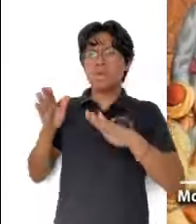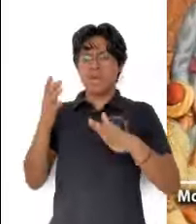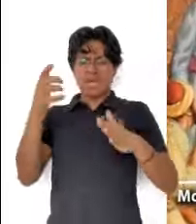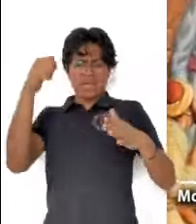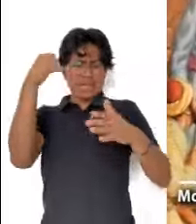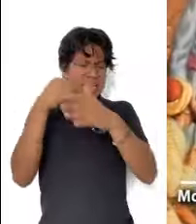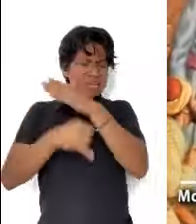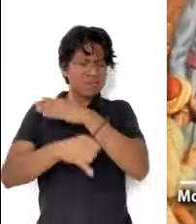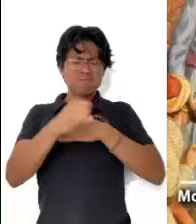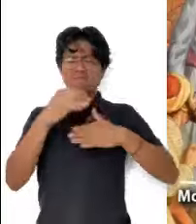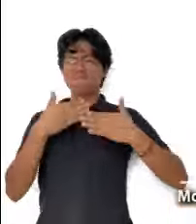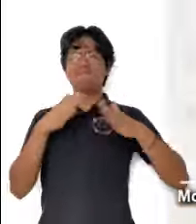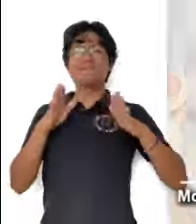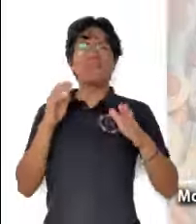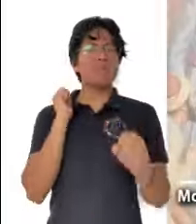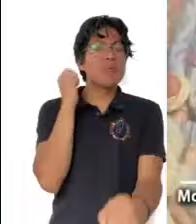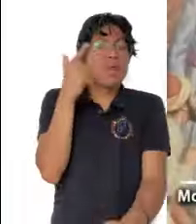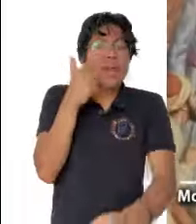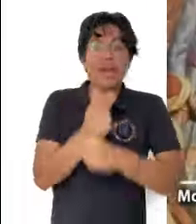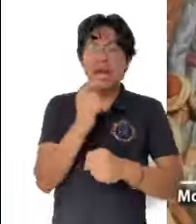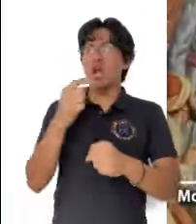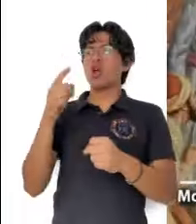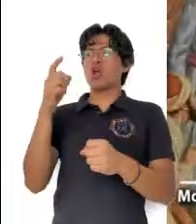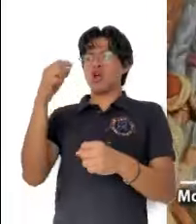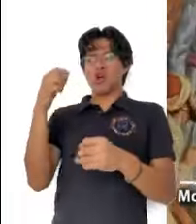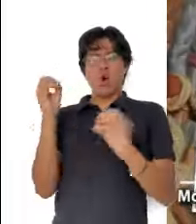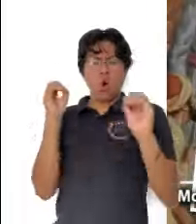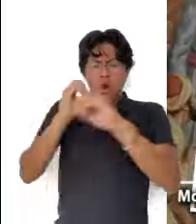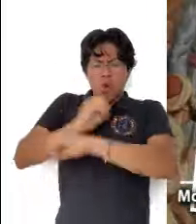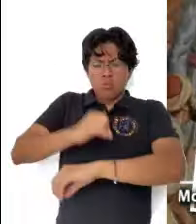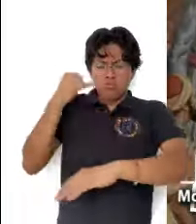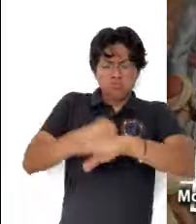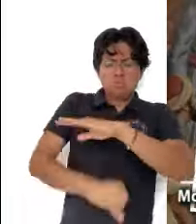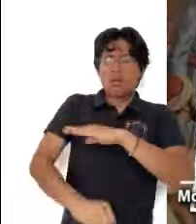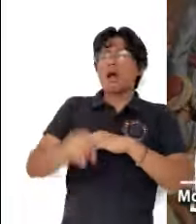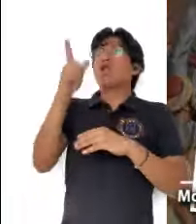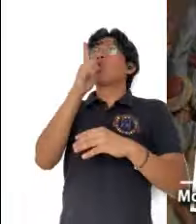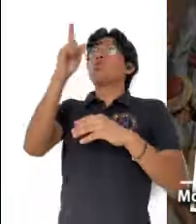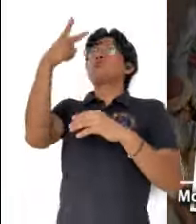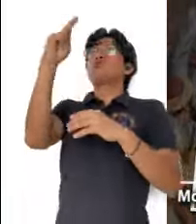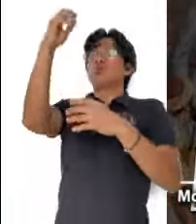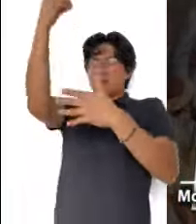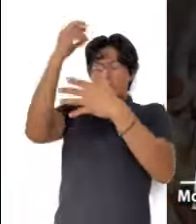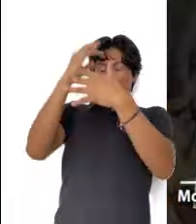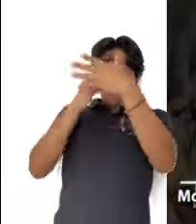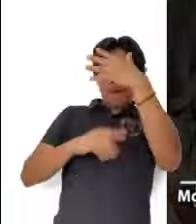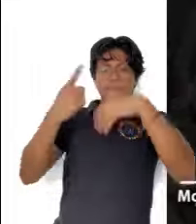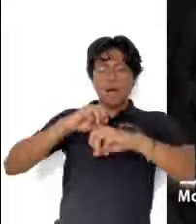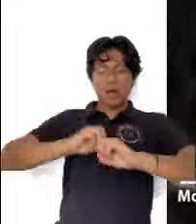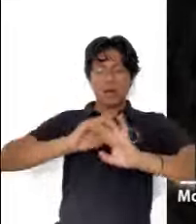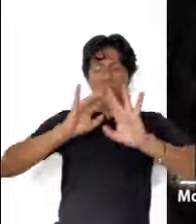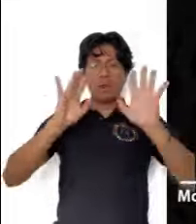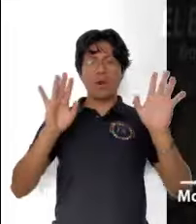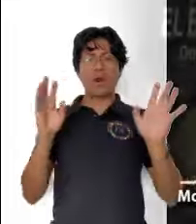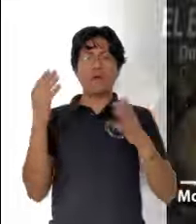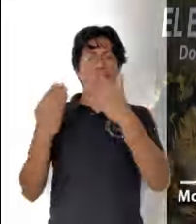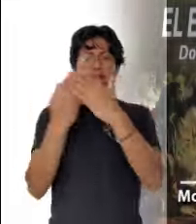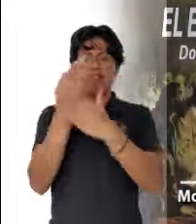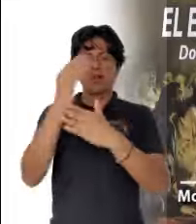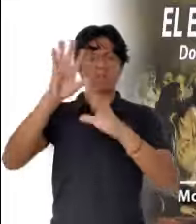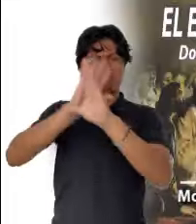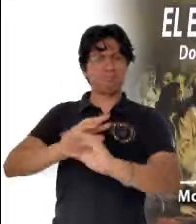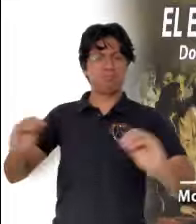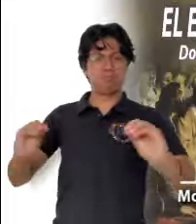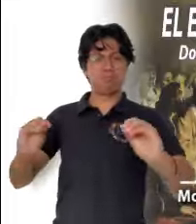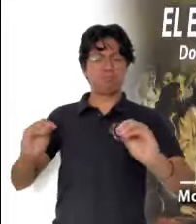descubra lo que hay en nuestro interior, que penetre su luz a lo más profundo de nuestra oscuridad, para iluminarla y disipar